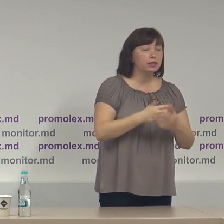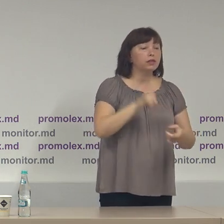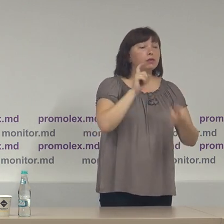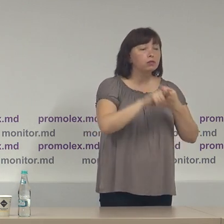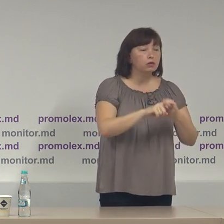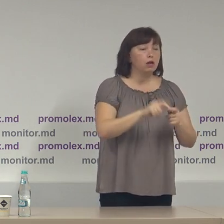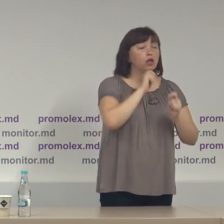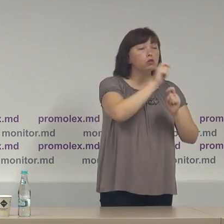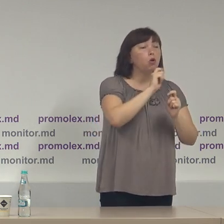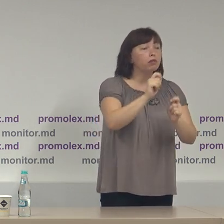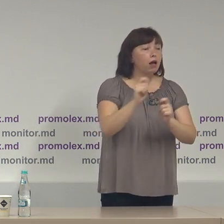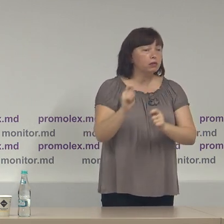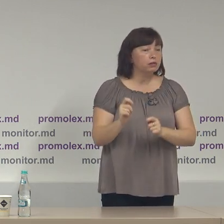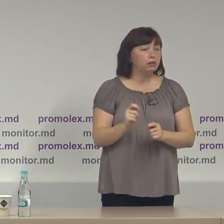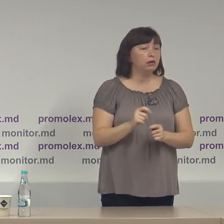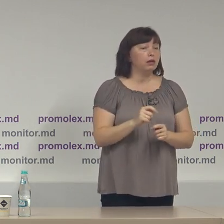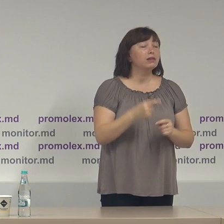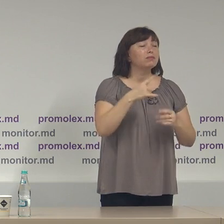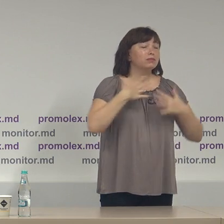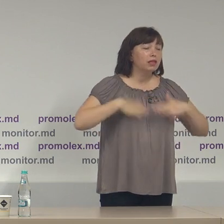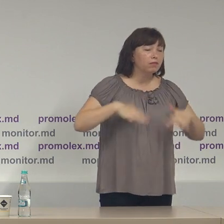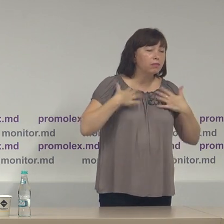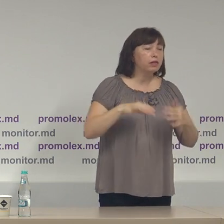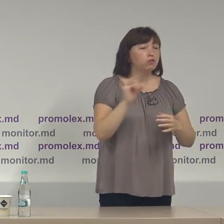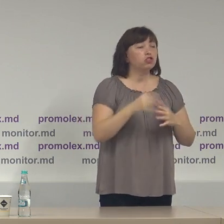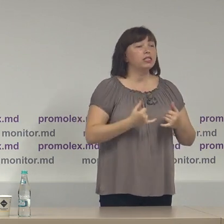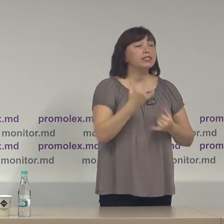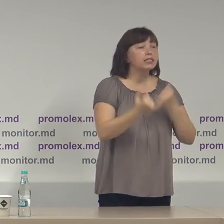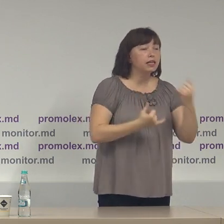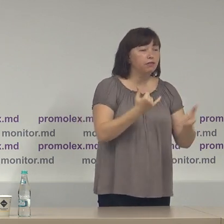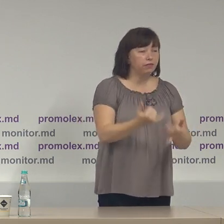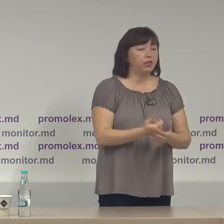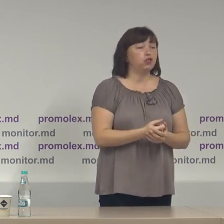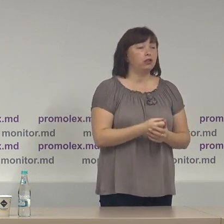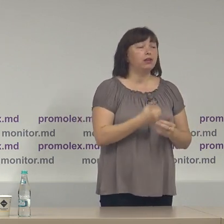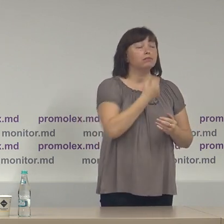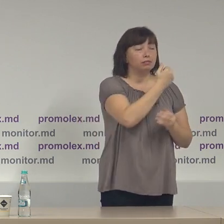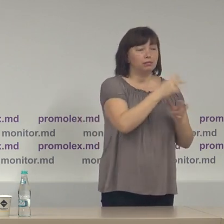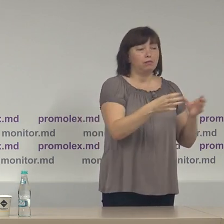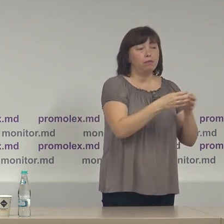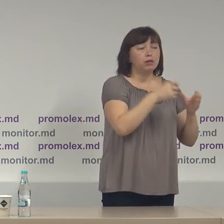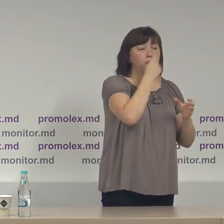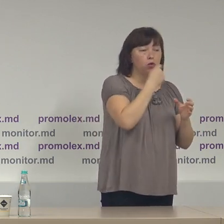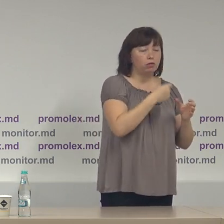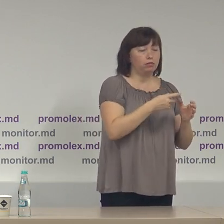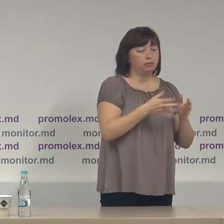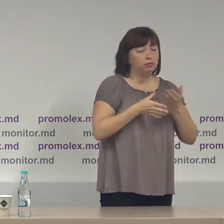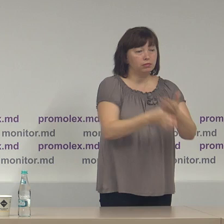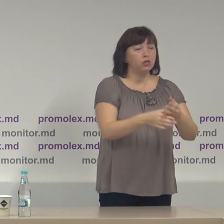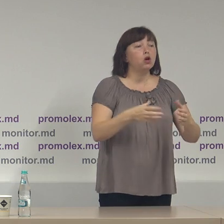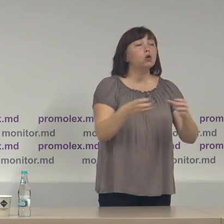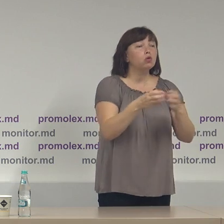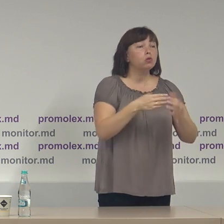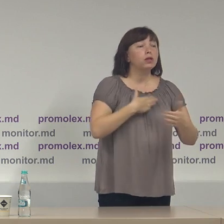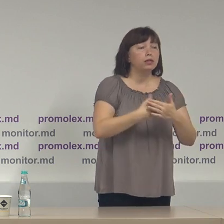donații în mărfuri și servicii din prioritar din partea partidilor politice în favoarea grupurilor de inițiativă